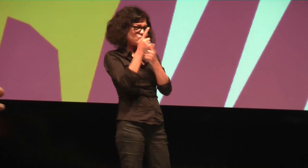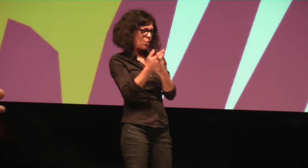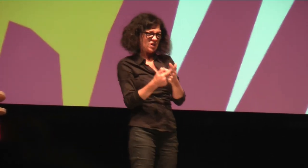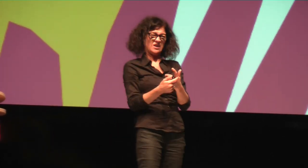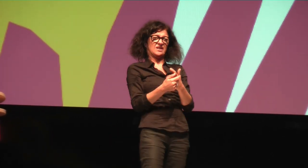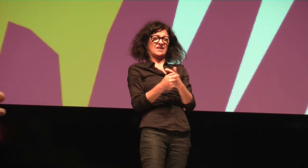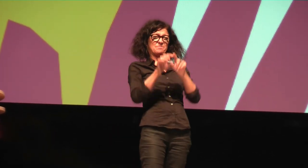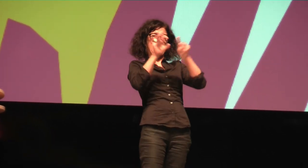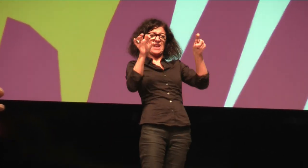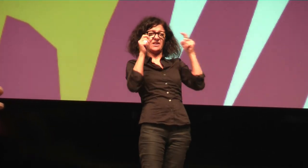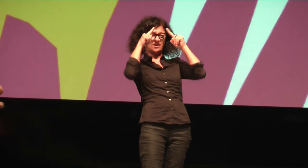diese geraden Bananen.